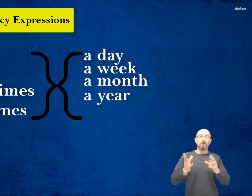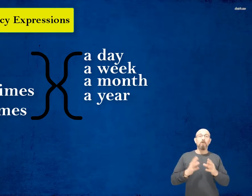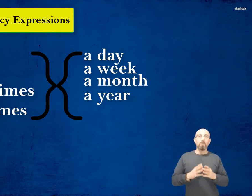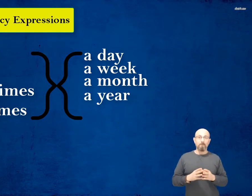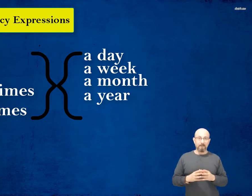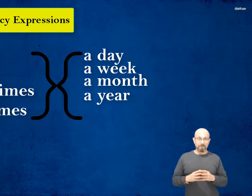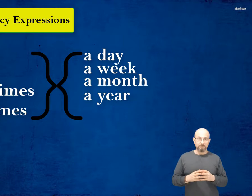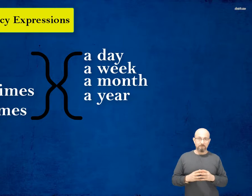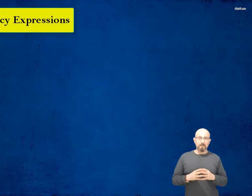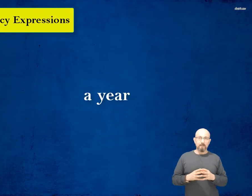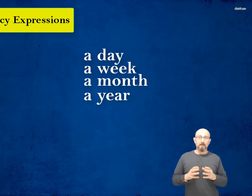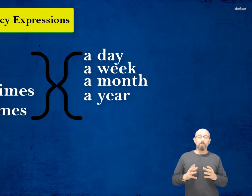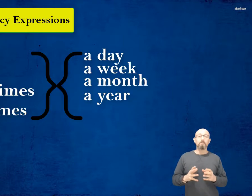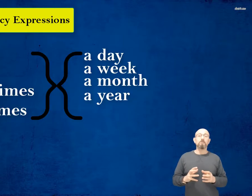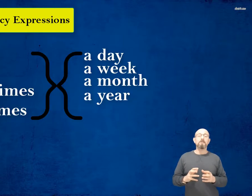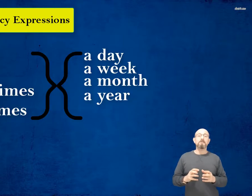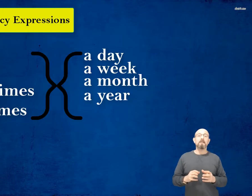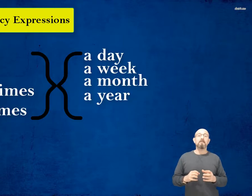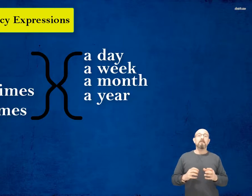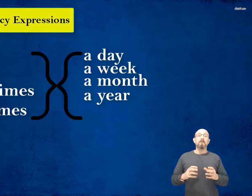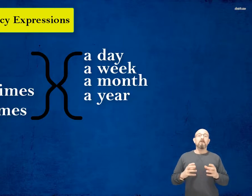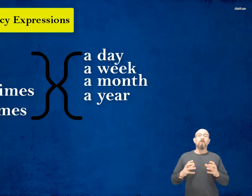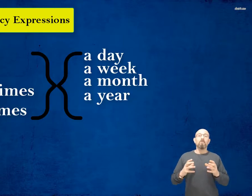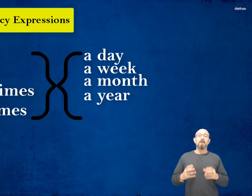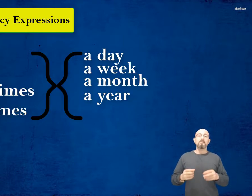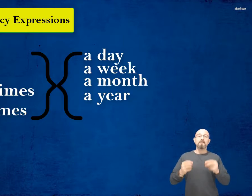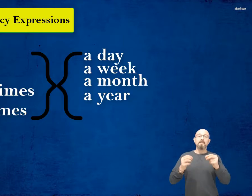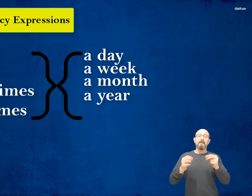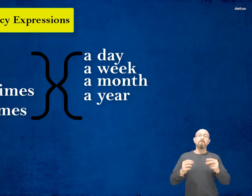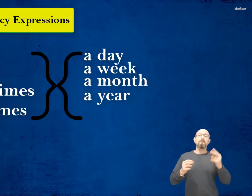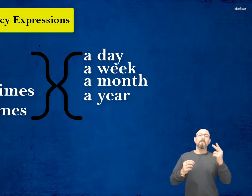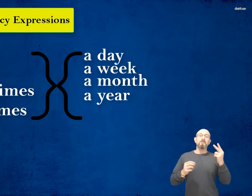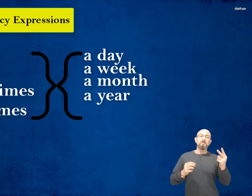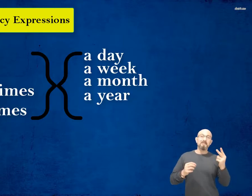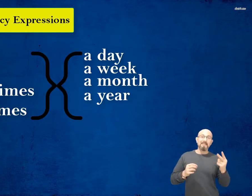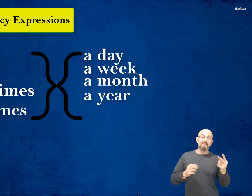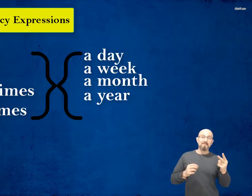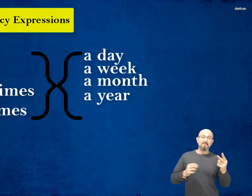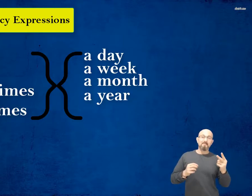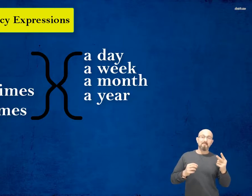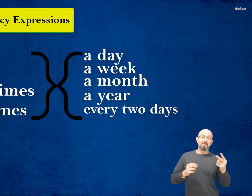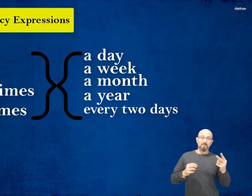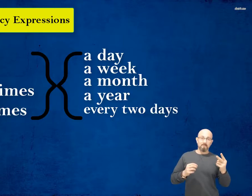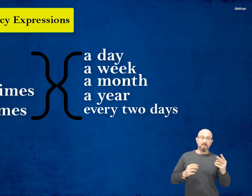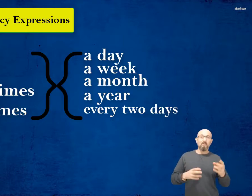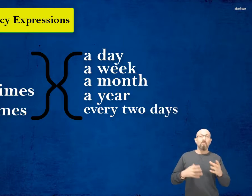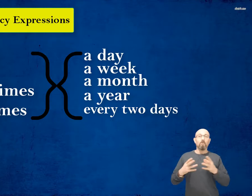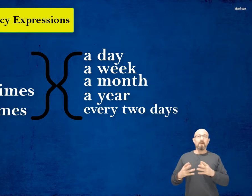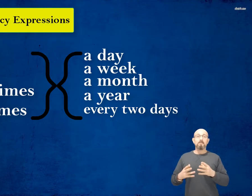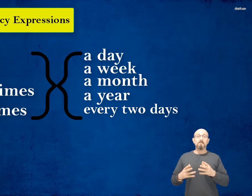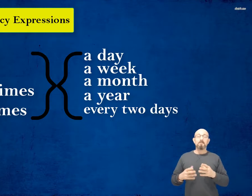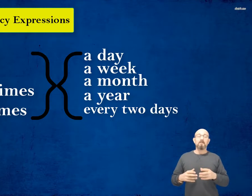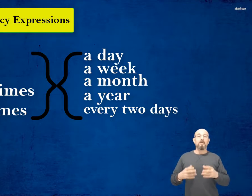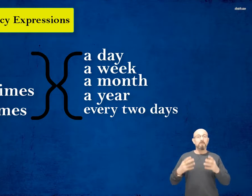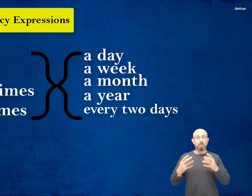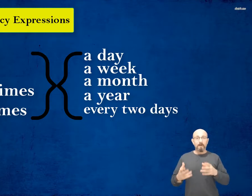كلهم مع بعض أو بتقول مثلا once every two days once, twice,